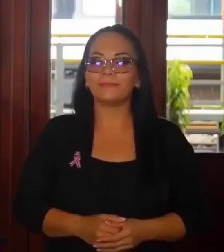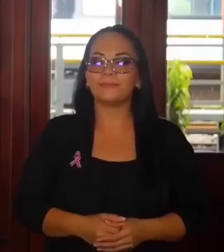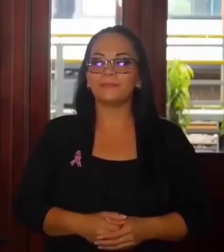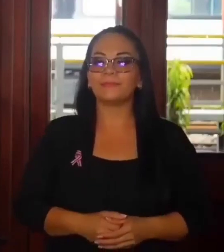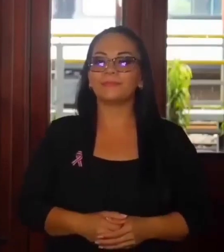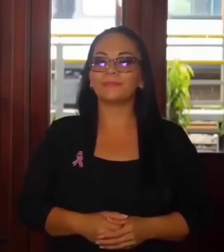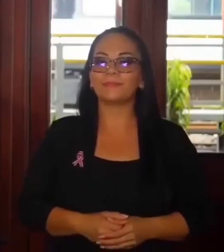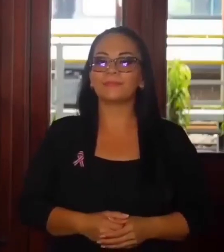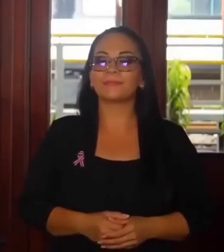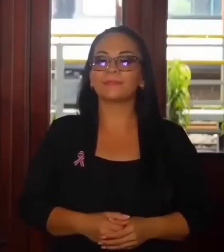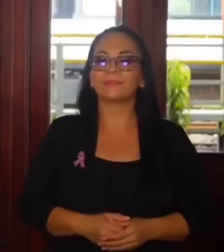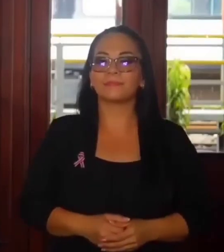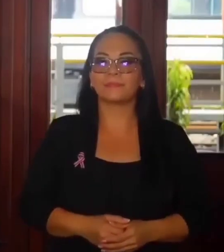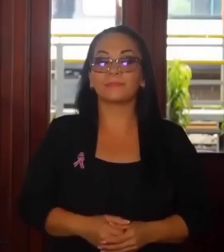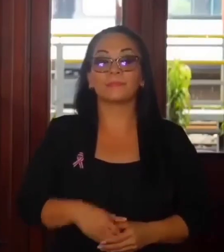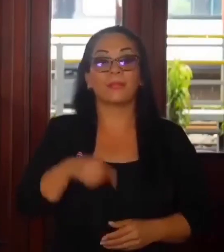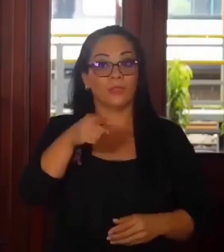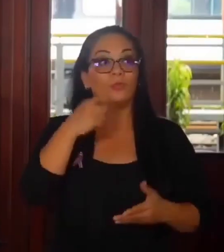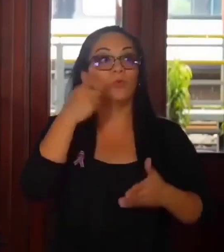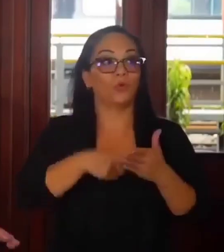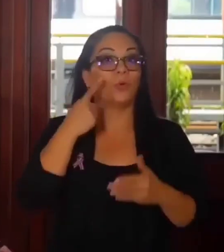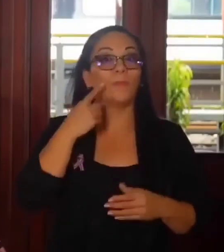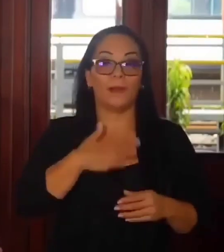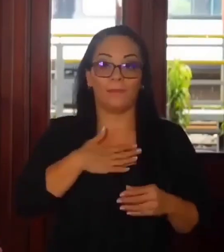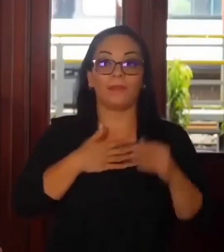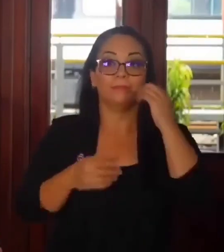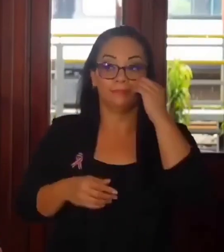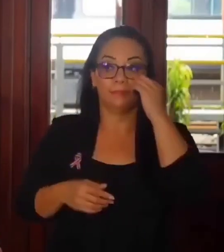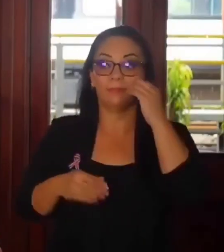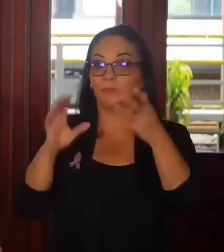Fue muy duro para mí, yo les voy a contar.